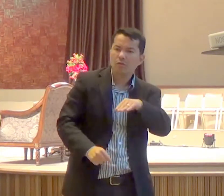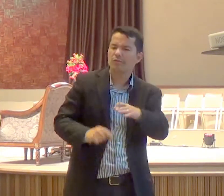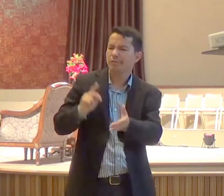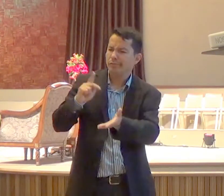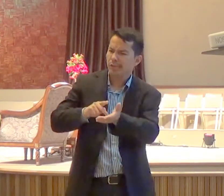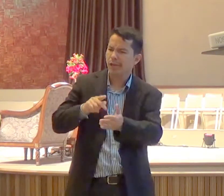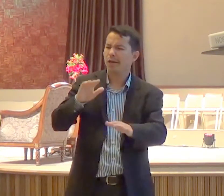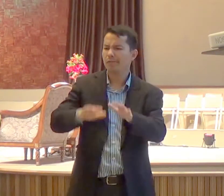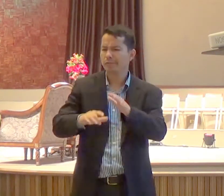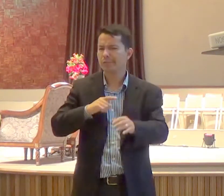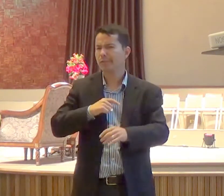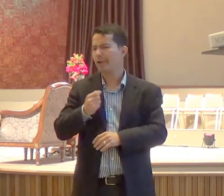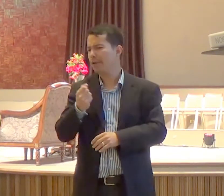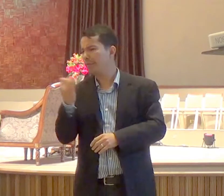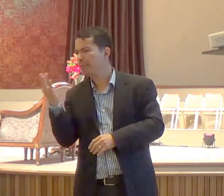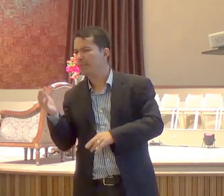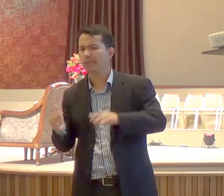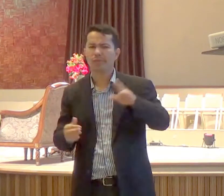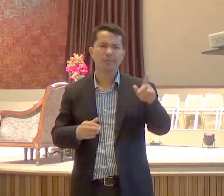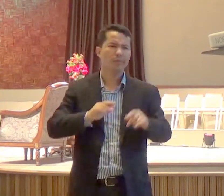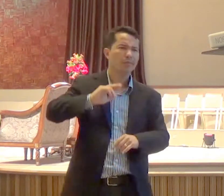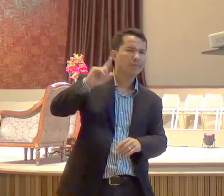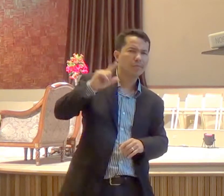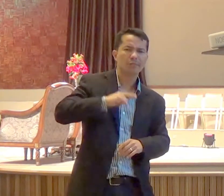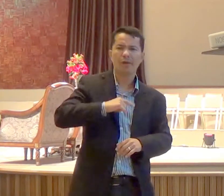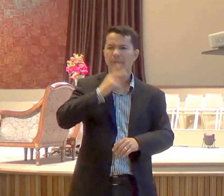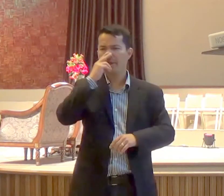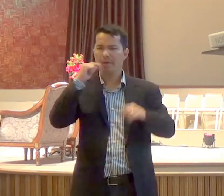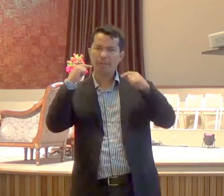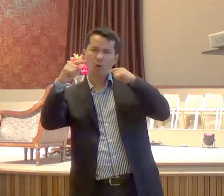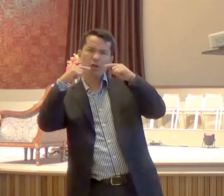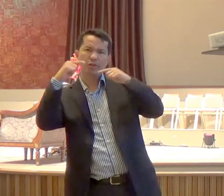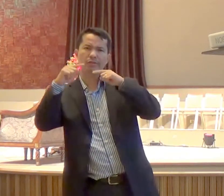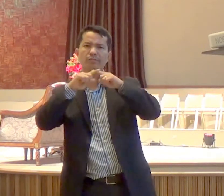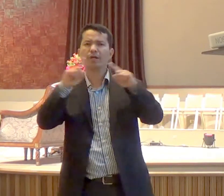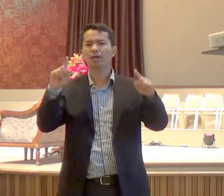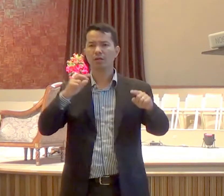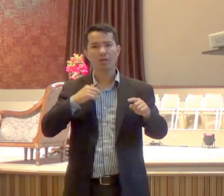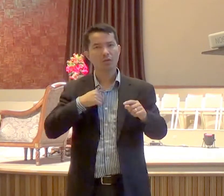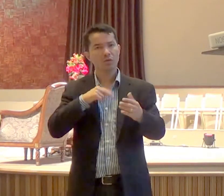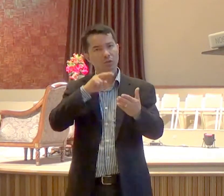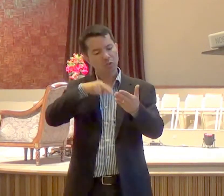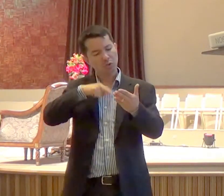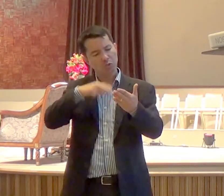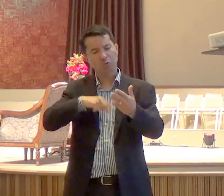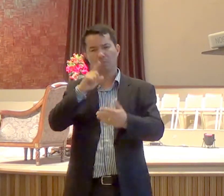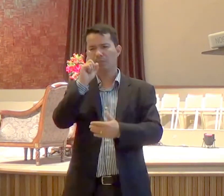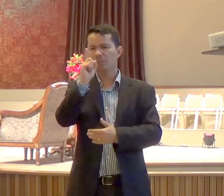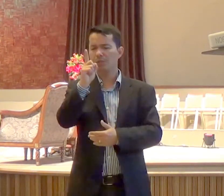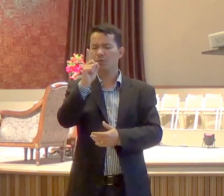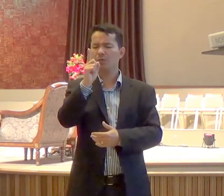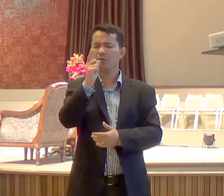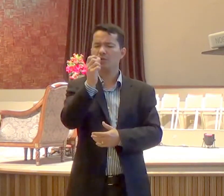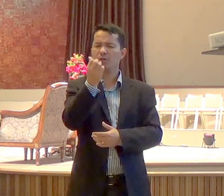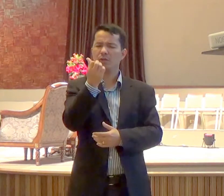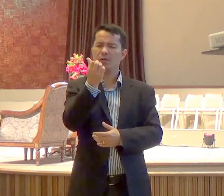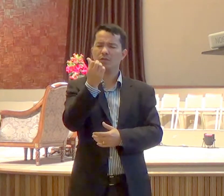algum tipo de endereçamento político, etc, mas me chama a atenção um sermão que ele pregou em 1655, chamado